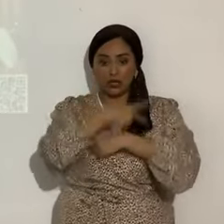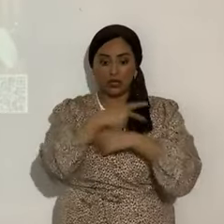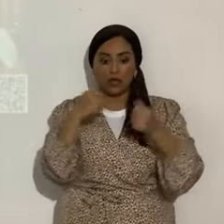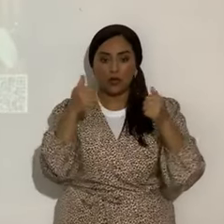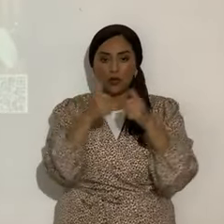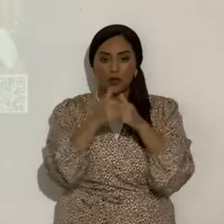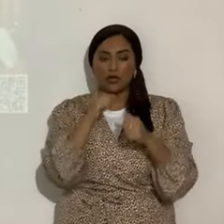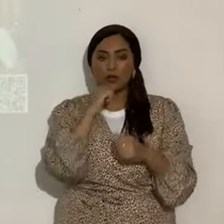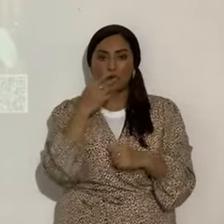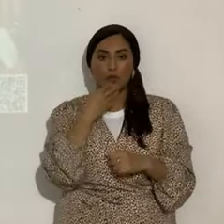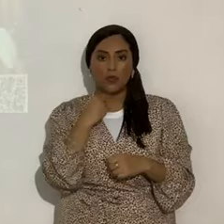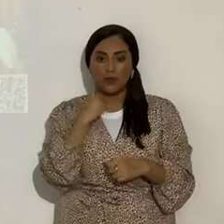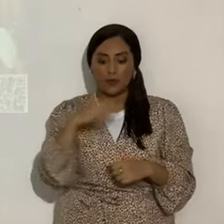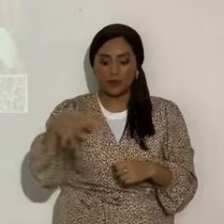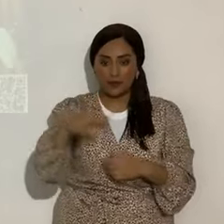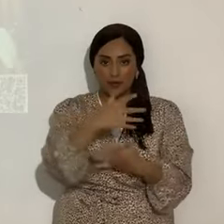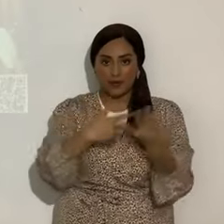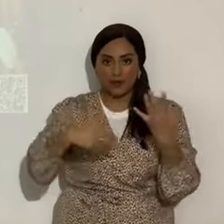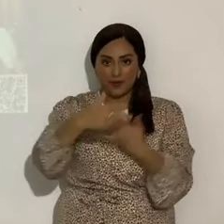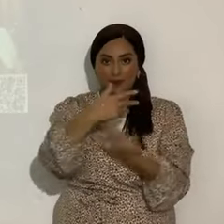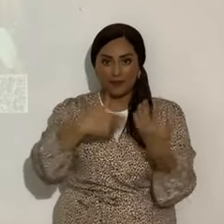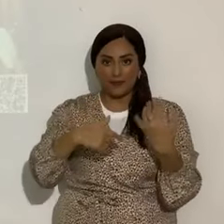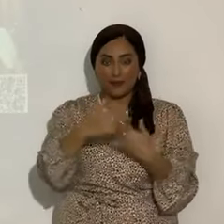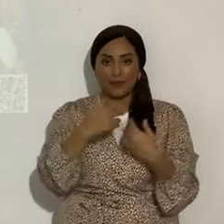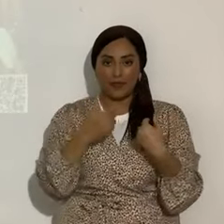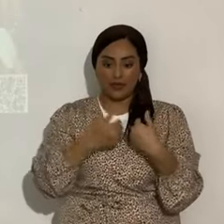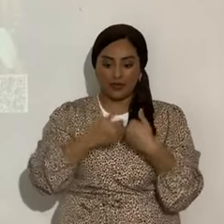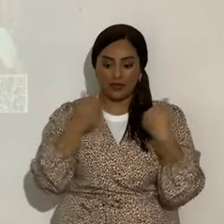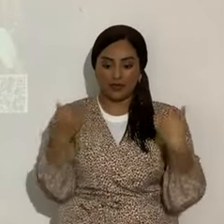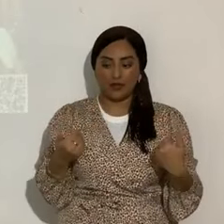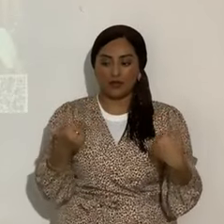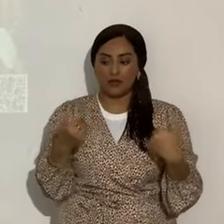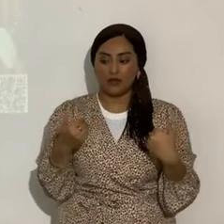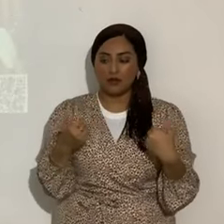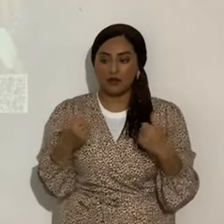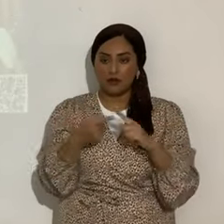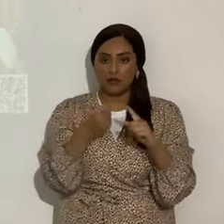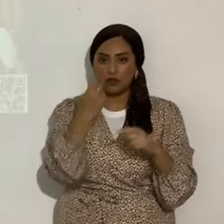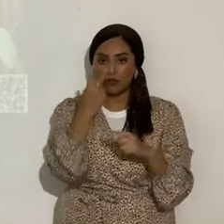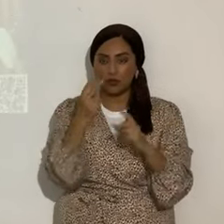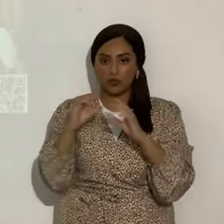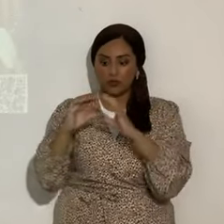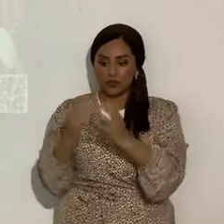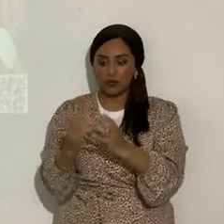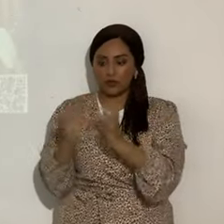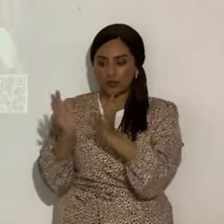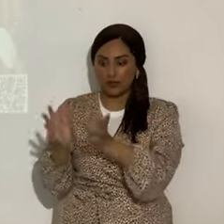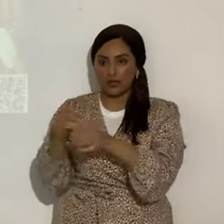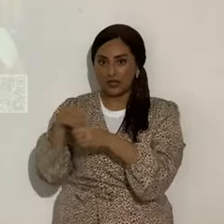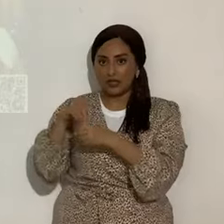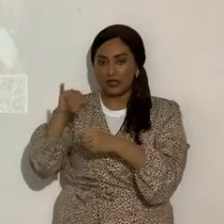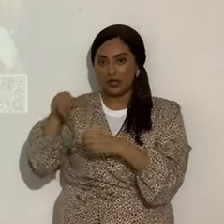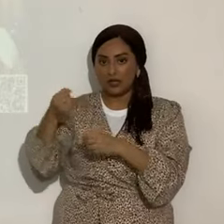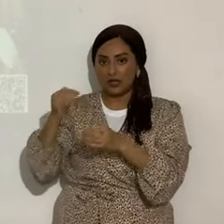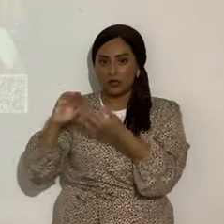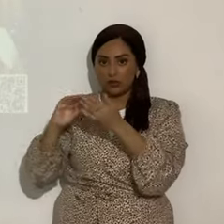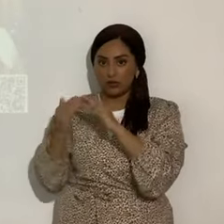con los samaritanos. O sea, se habían separado de las dos tribus que quedaron ahí en Jerusalén, Judá y Benjamín.